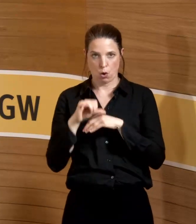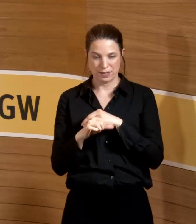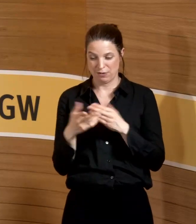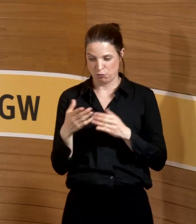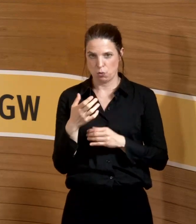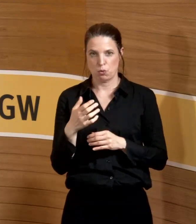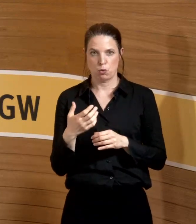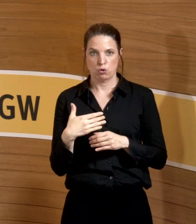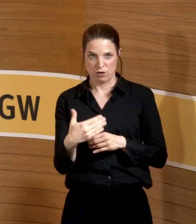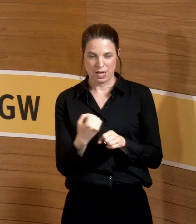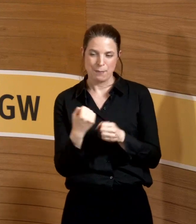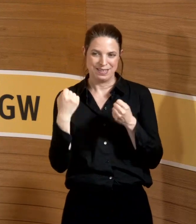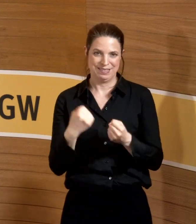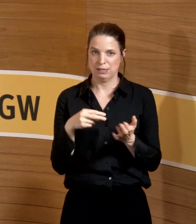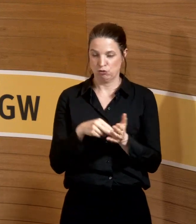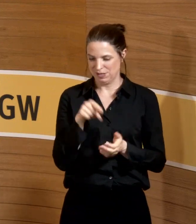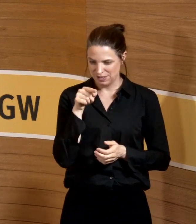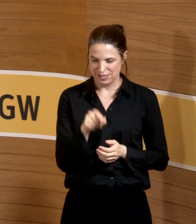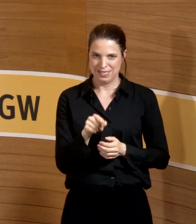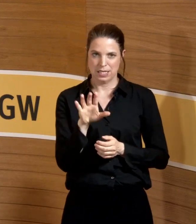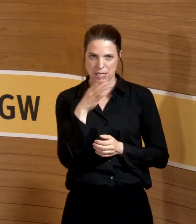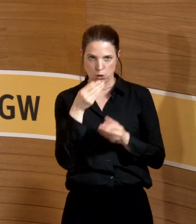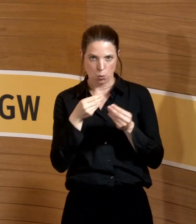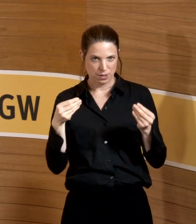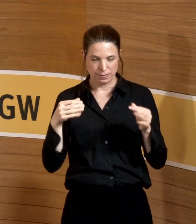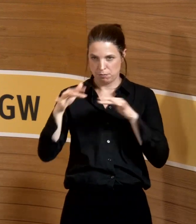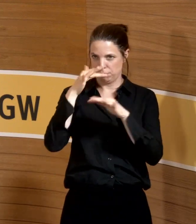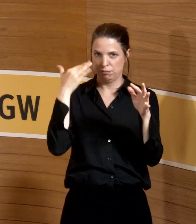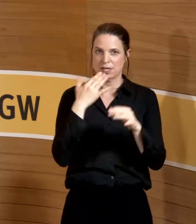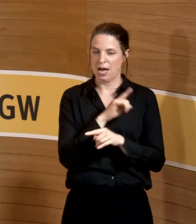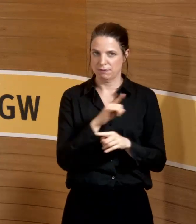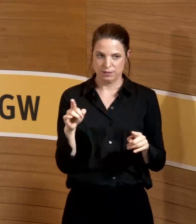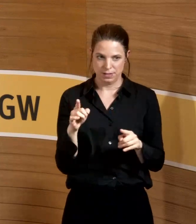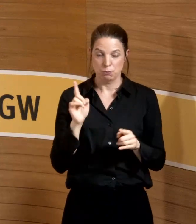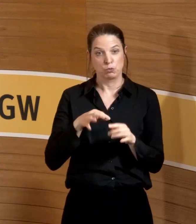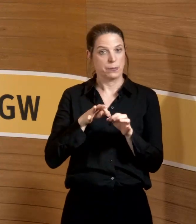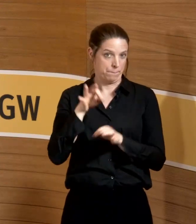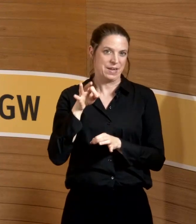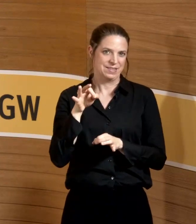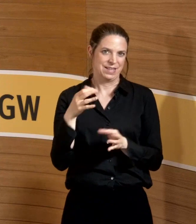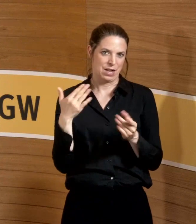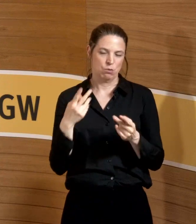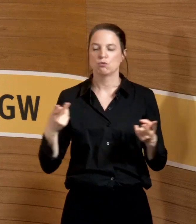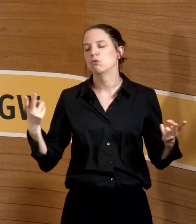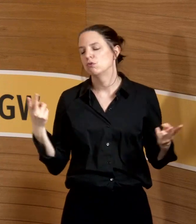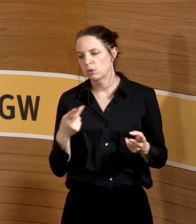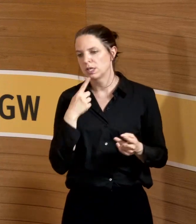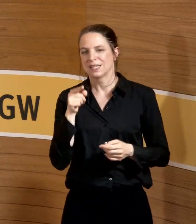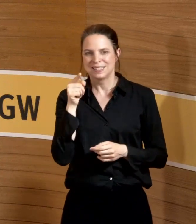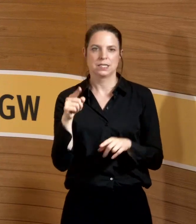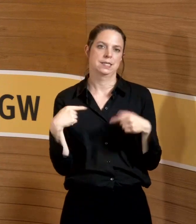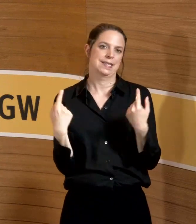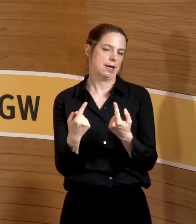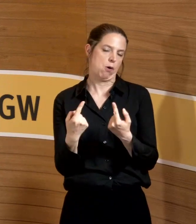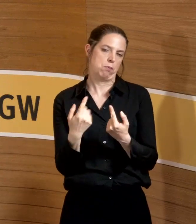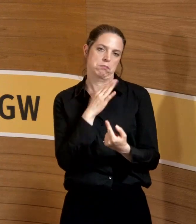die Schwangere tätig ist, sicherstellen, dass dort nichts in der Luft ist. Sprich, sie müssen messen. Oder die Schwangere wird in